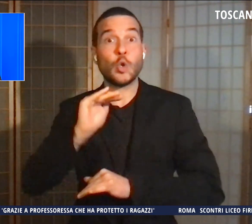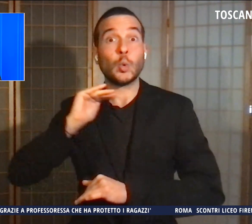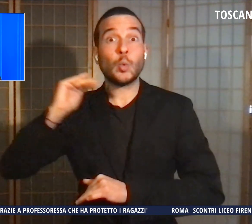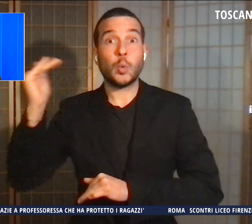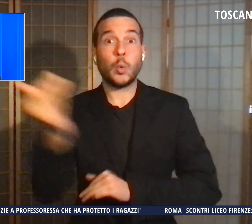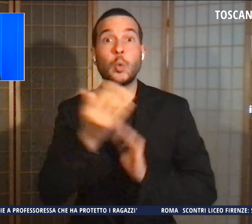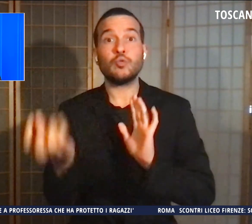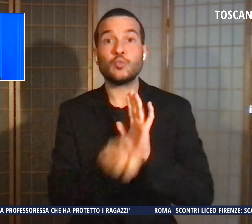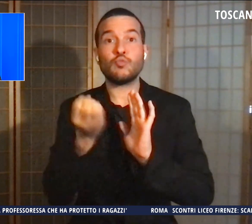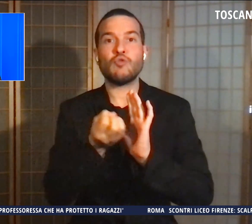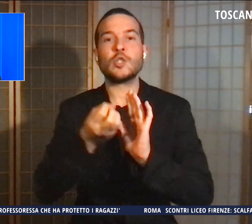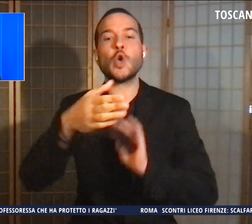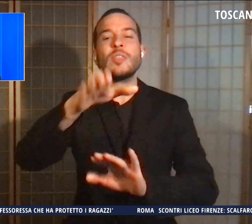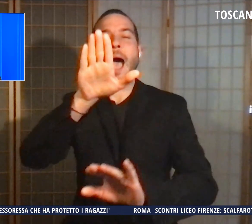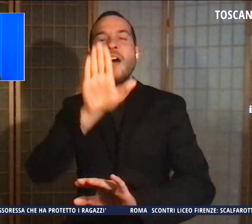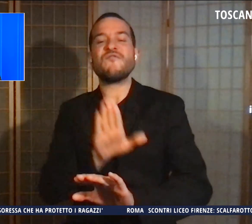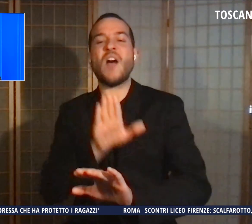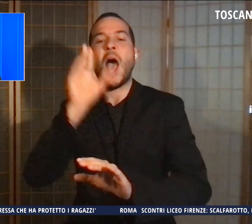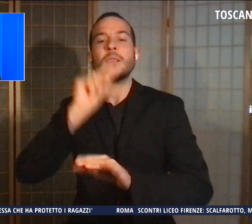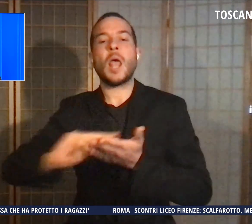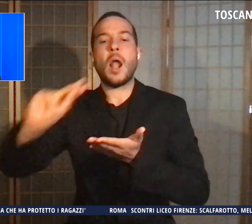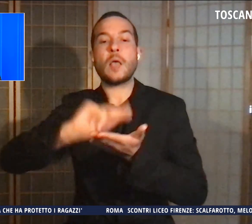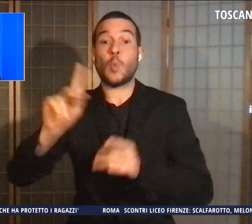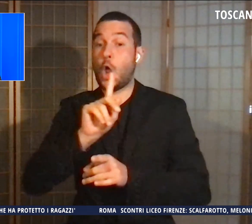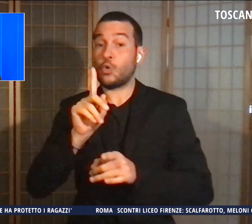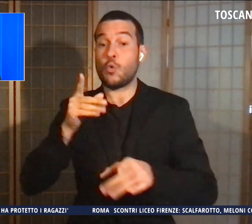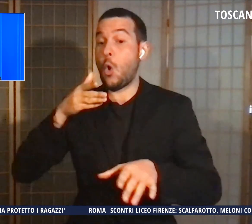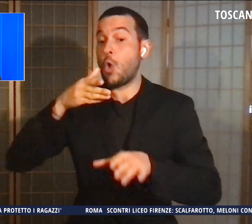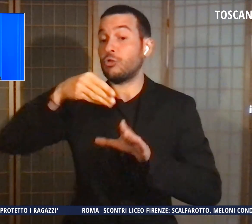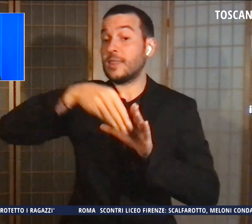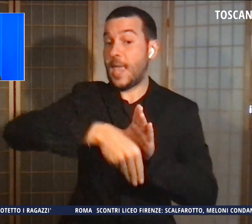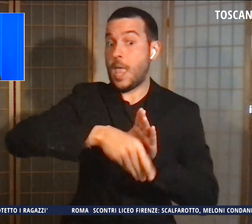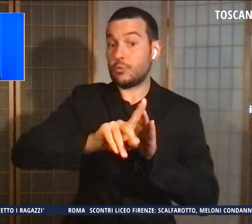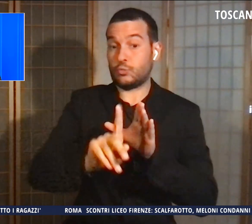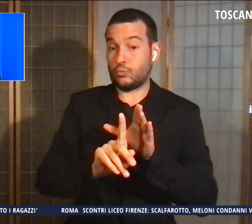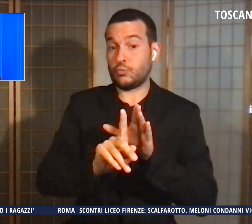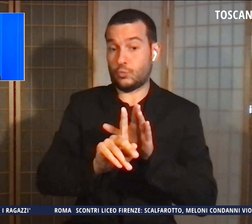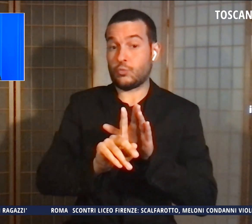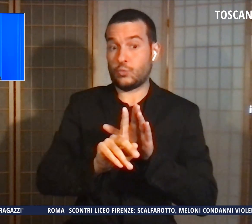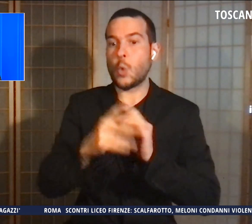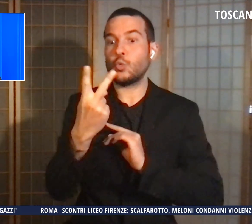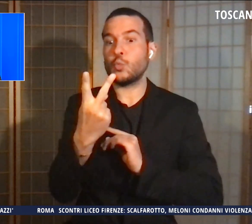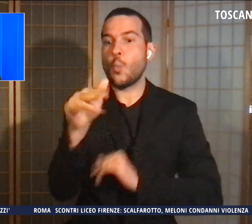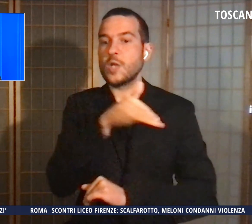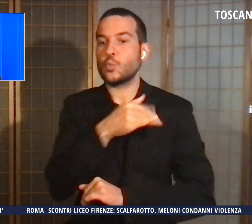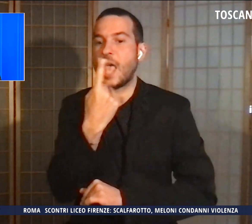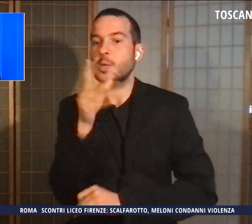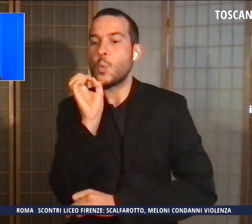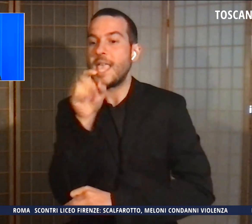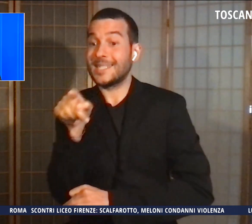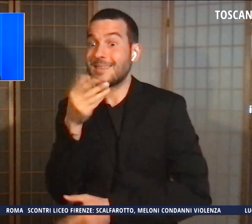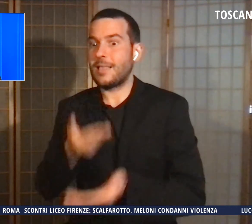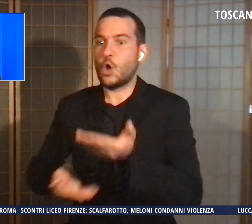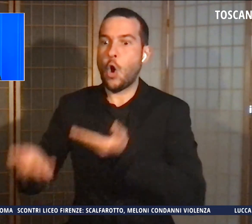davanti alla scuola e non dentro. Che sono stati coinvolti due studenti e una insegnante. Si tratta di due